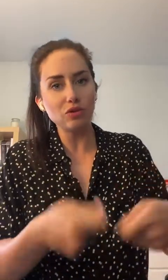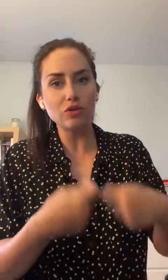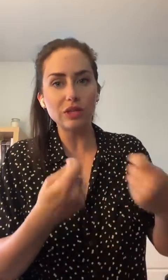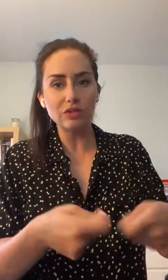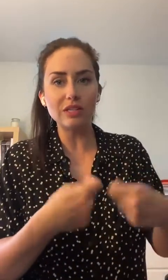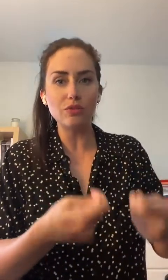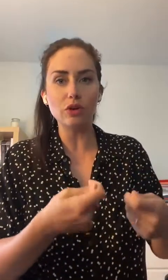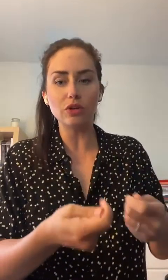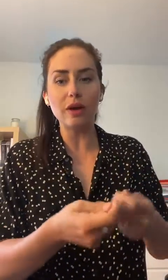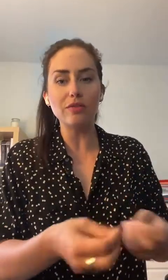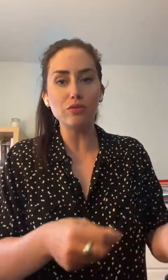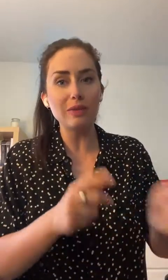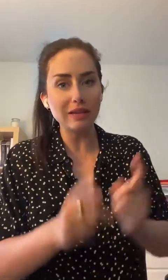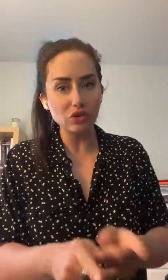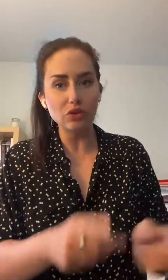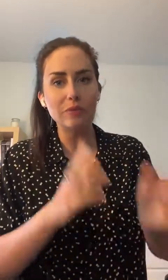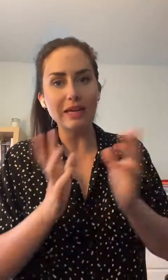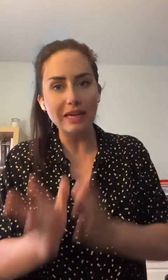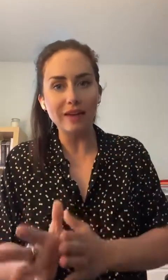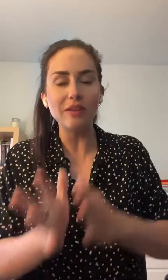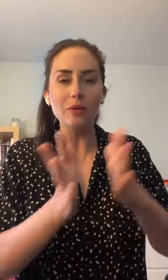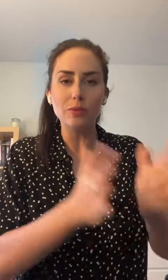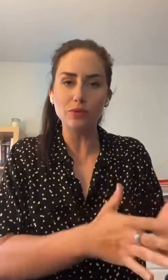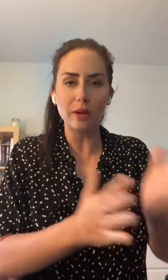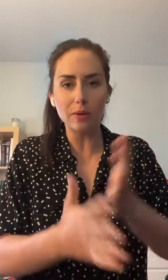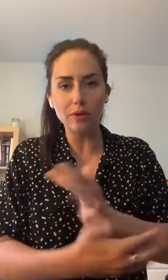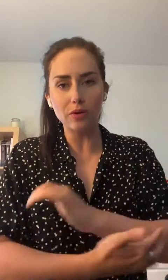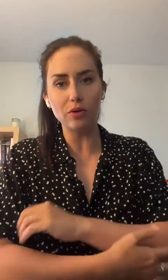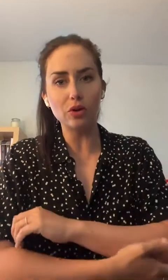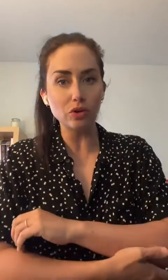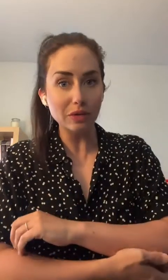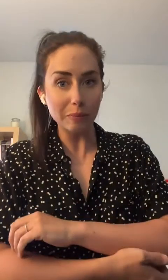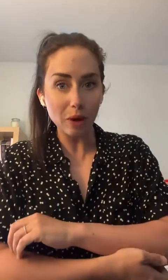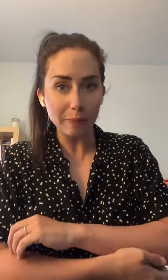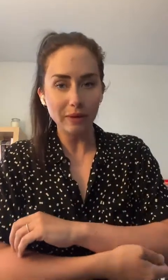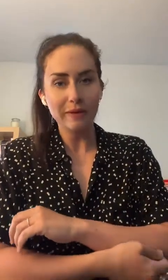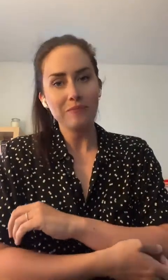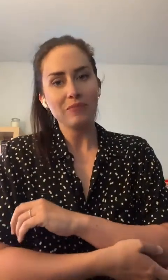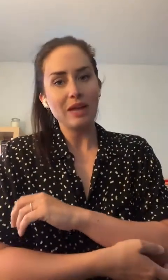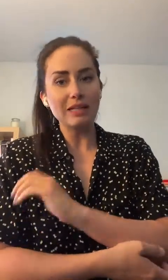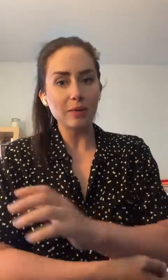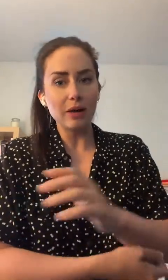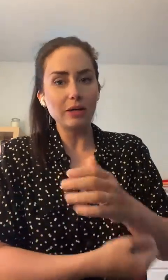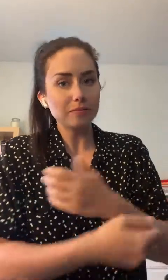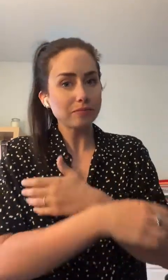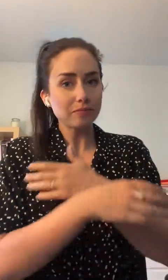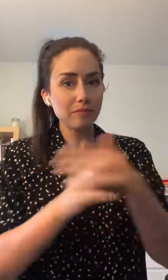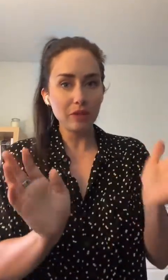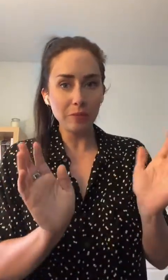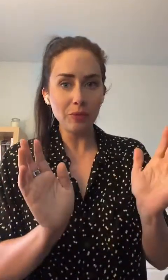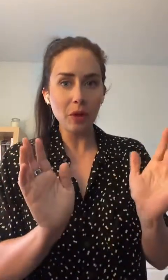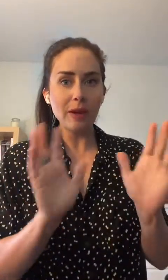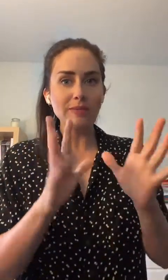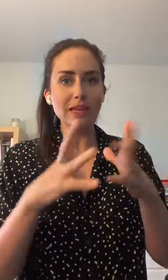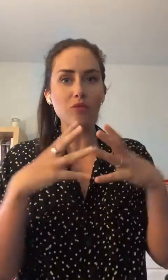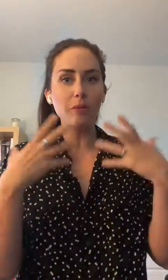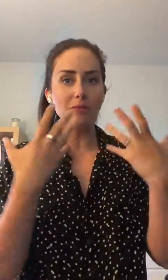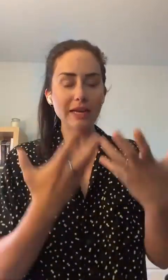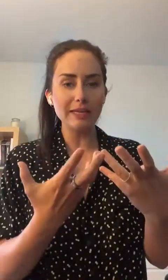toujours utiliser vos cotons à vous, bien sûr, de bien les laver puis de tout en prendre un coton qui est propre. À ce moment-là, pas de problème, vous allez pouvoir bien